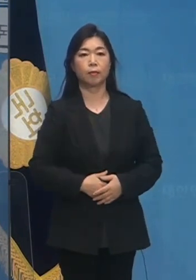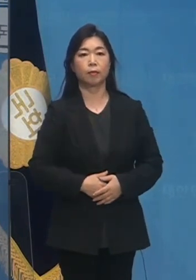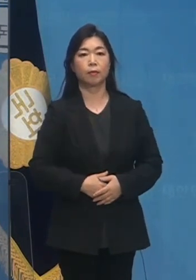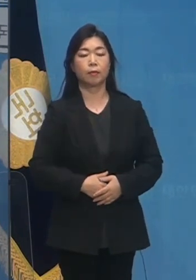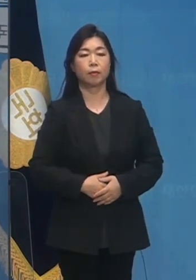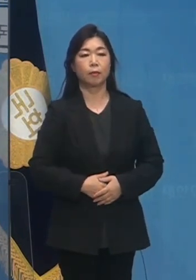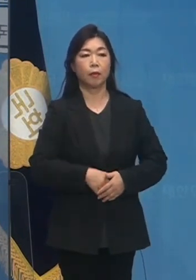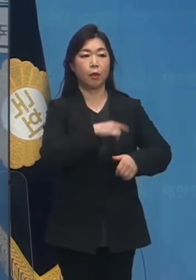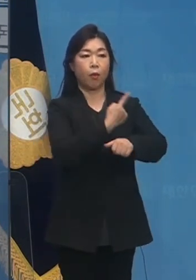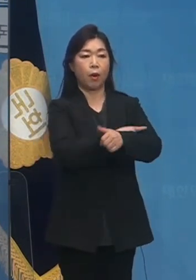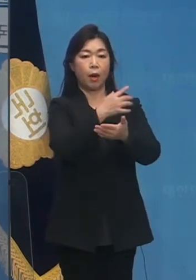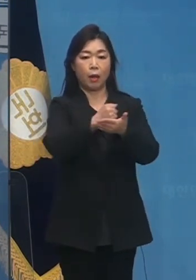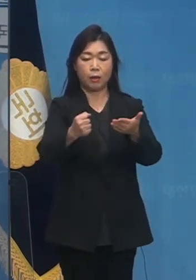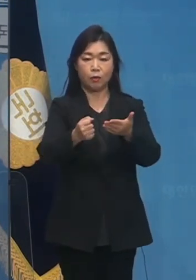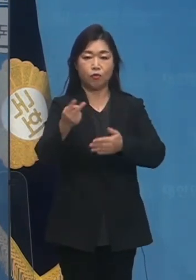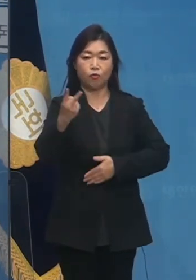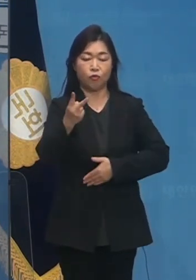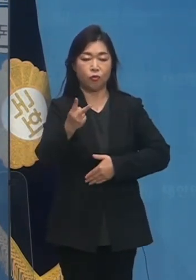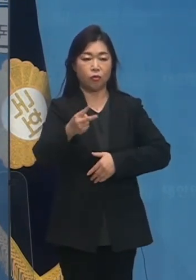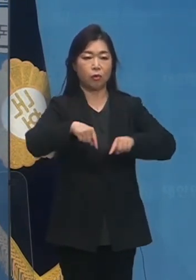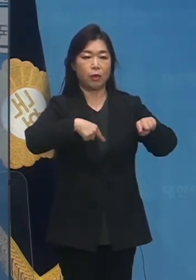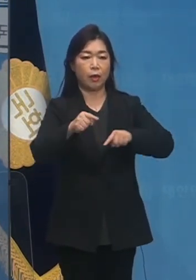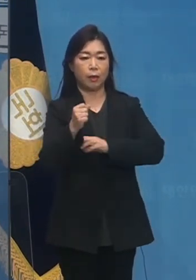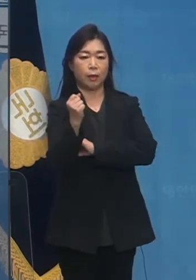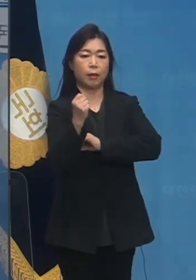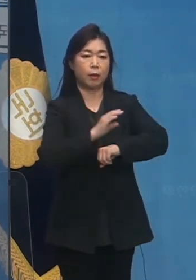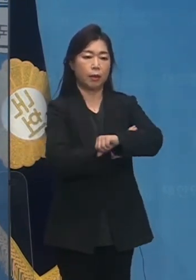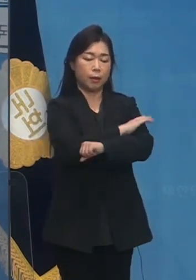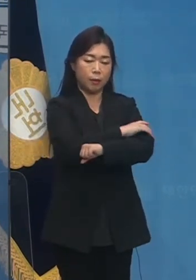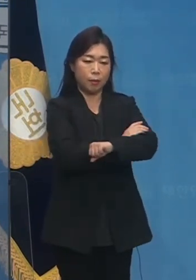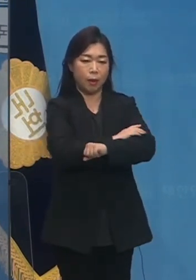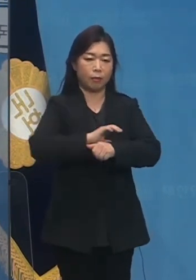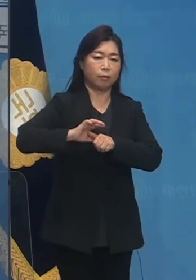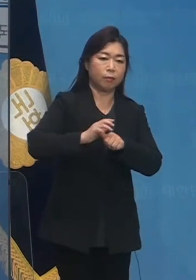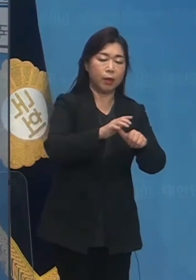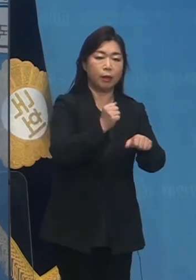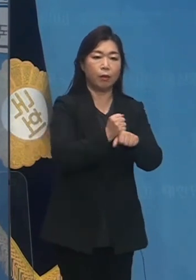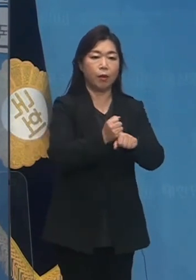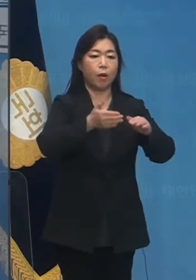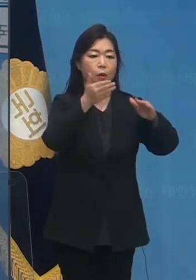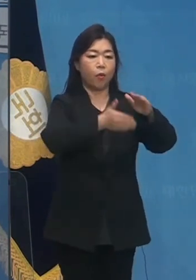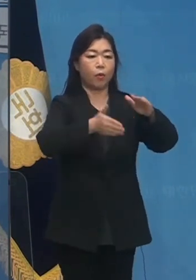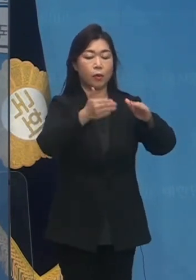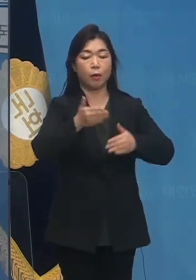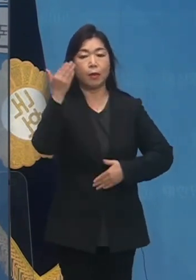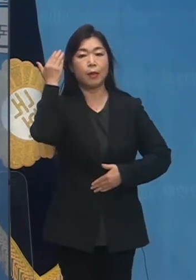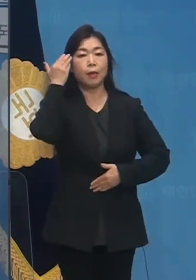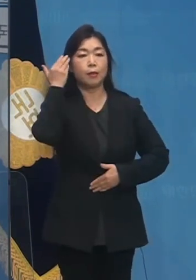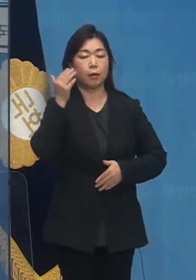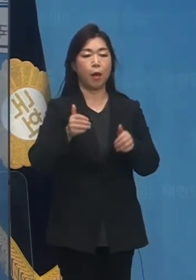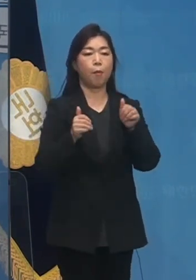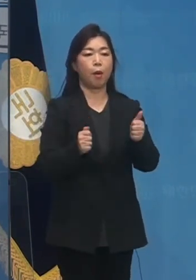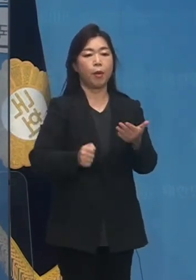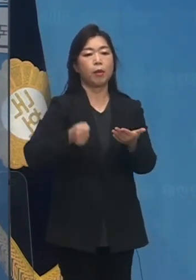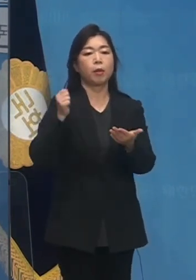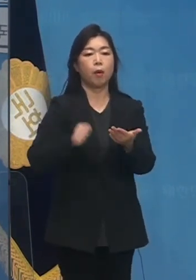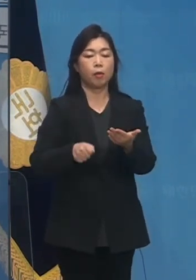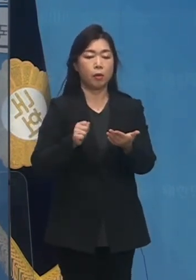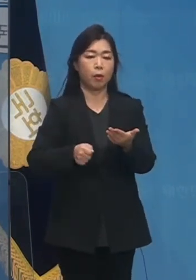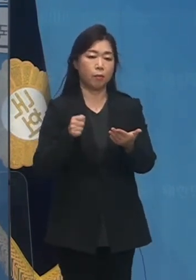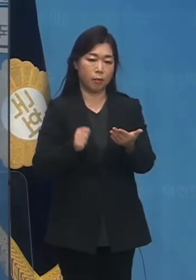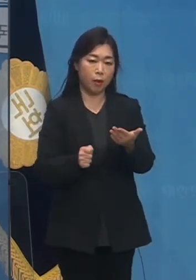기득권 부당이 힘으로 깔아뭉개내던 공정과 상식을 법원의 판결로